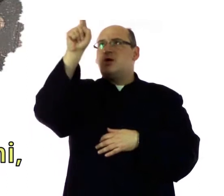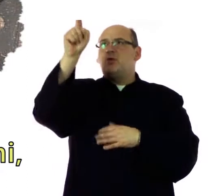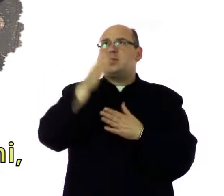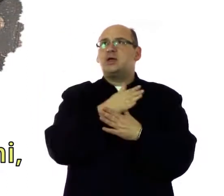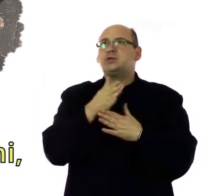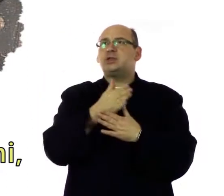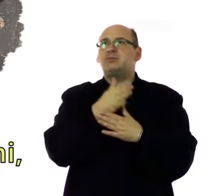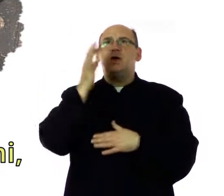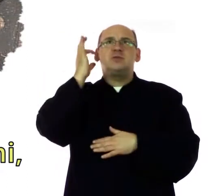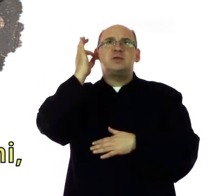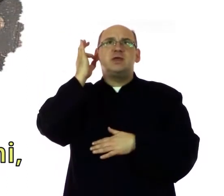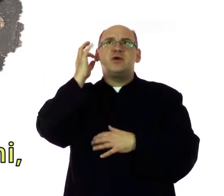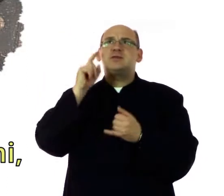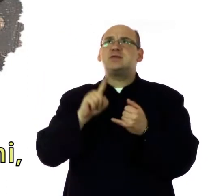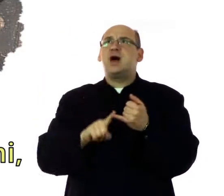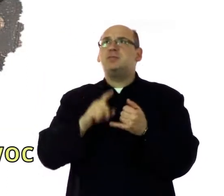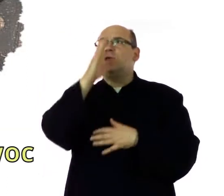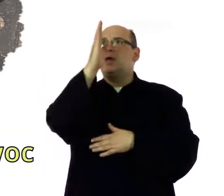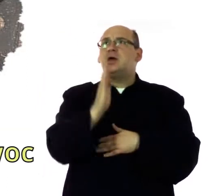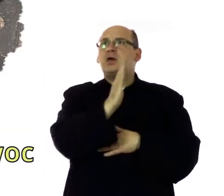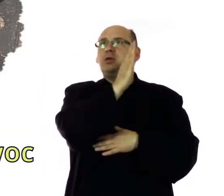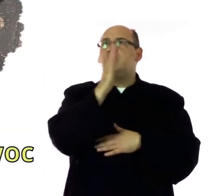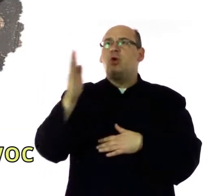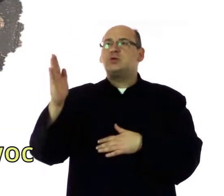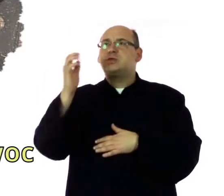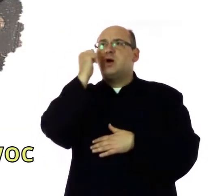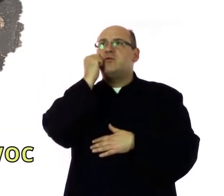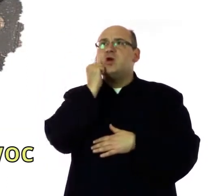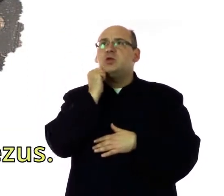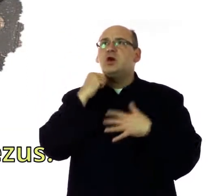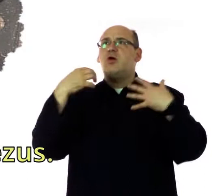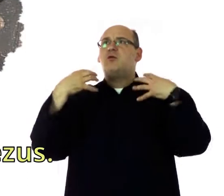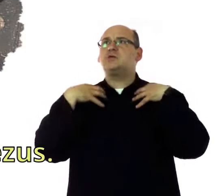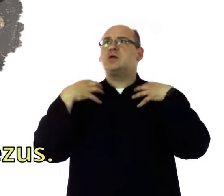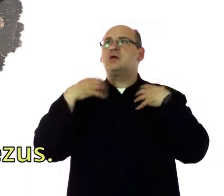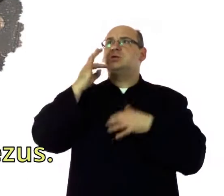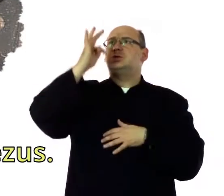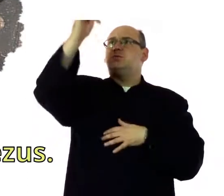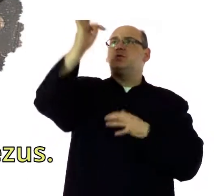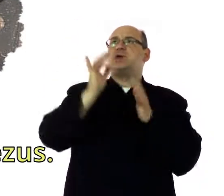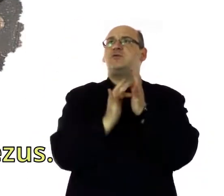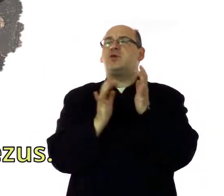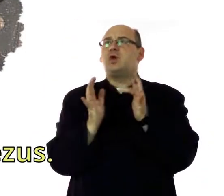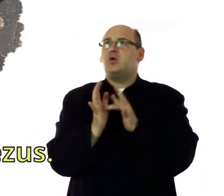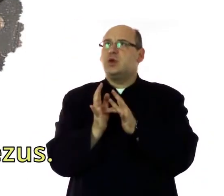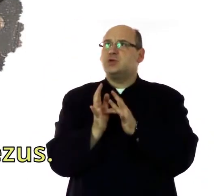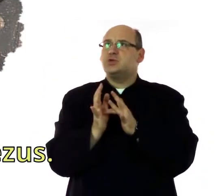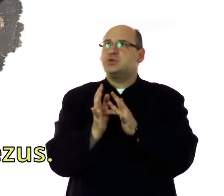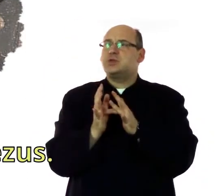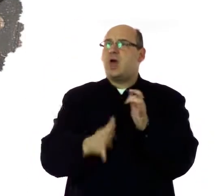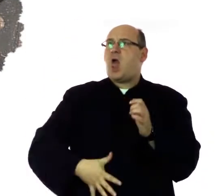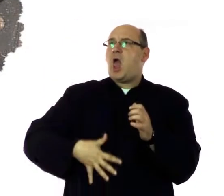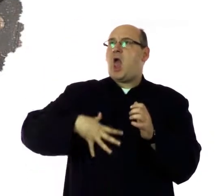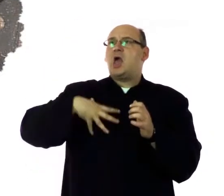błogosławionaś Ty między niewiastami i błogosławiony owoc żywota Twojego